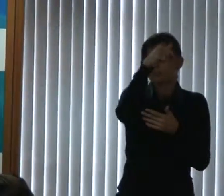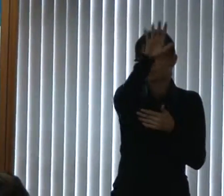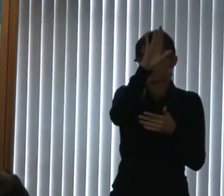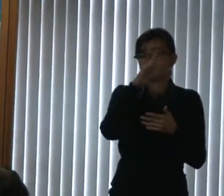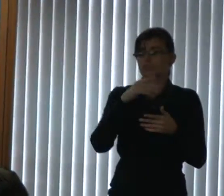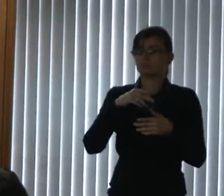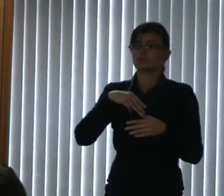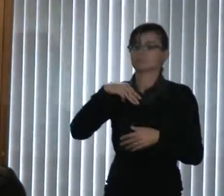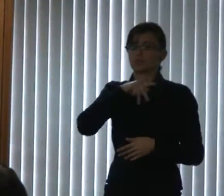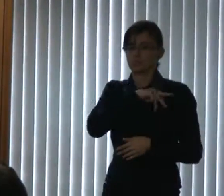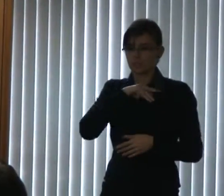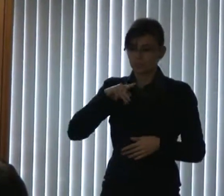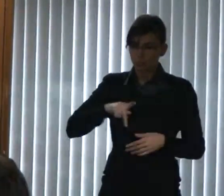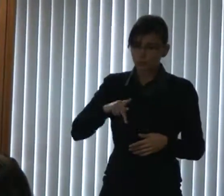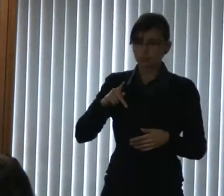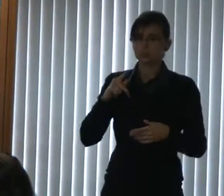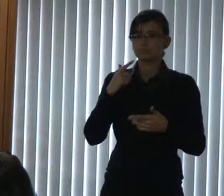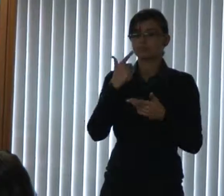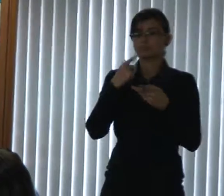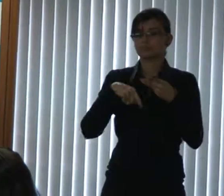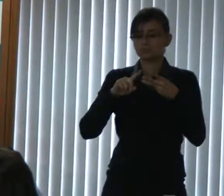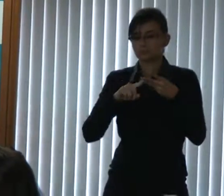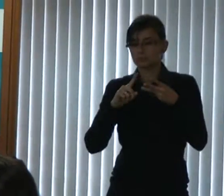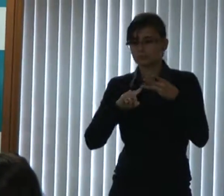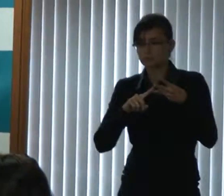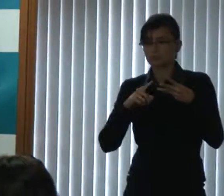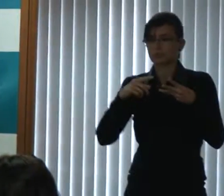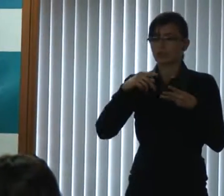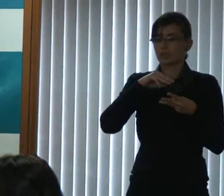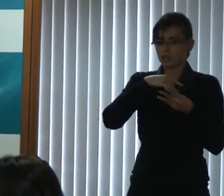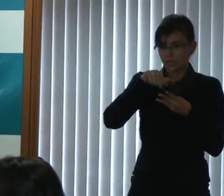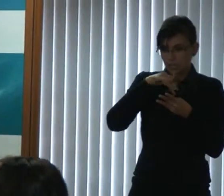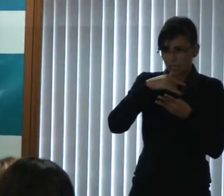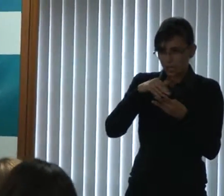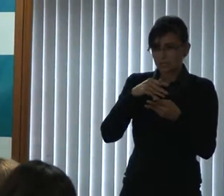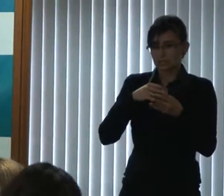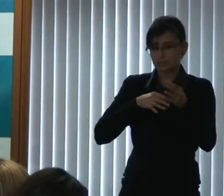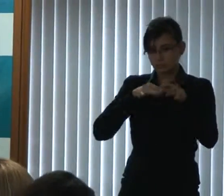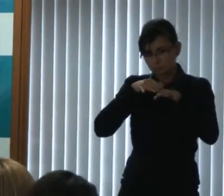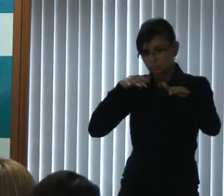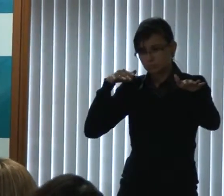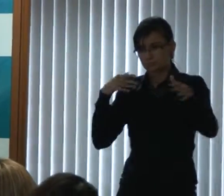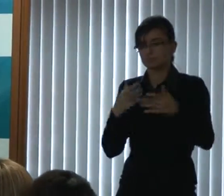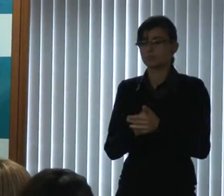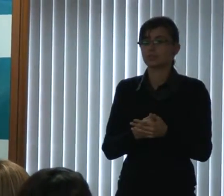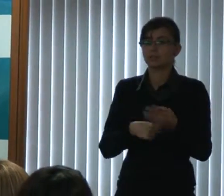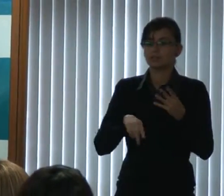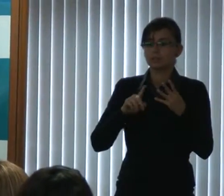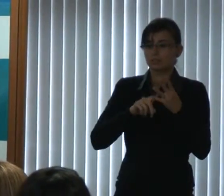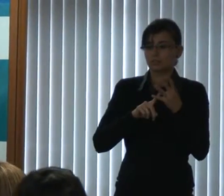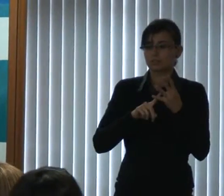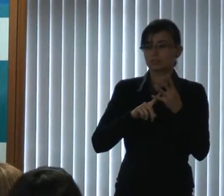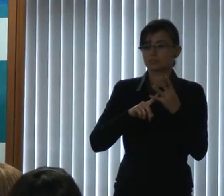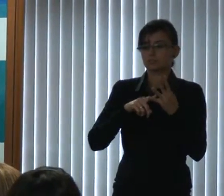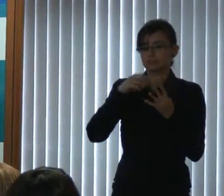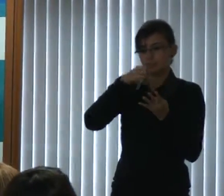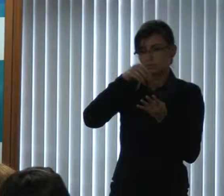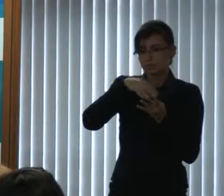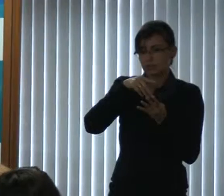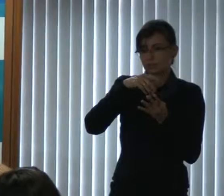vai para a Secretaria Municipal de Urbanismo, e outra cópia vai para as empresas que foram fiscalizadas,